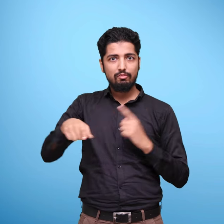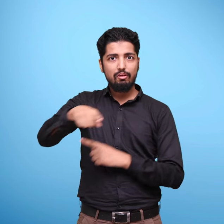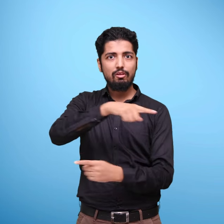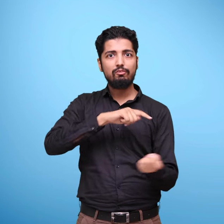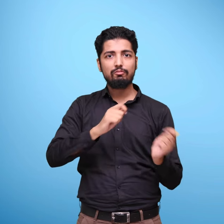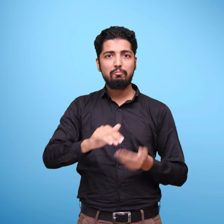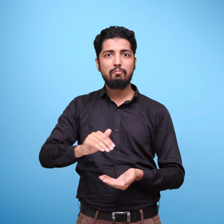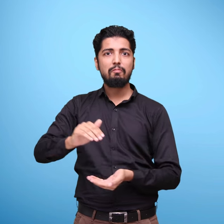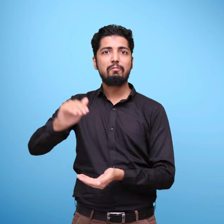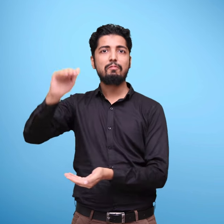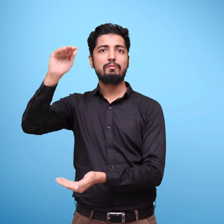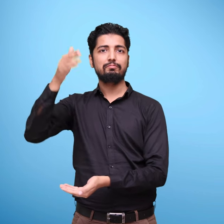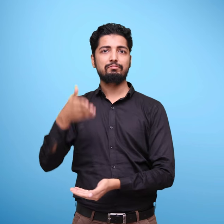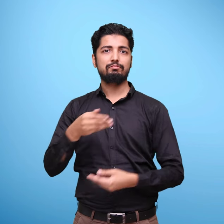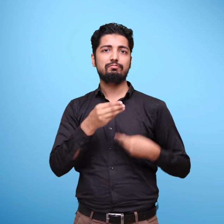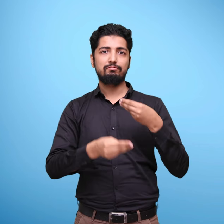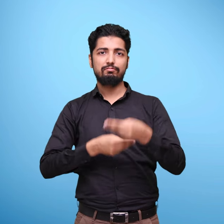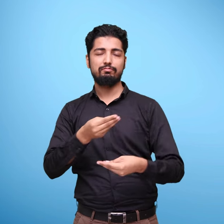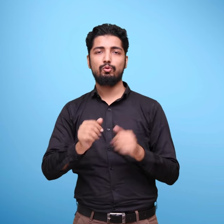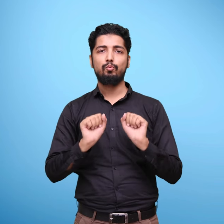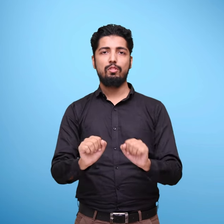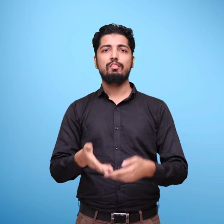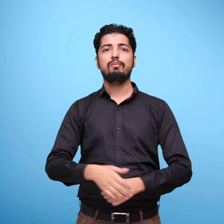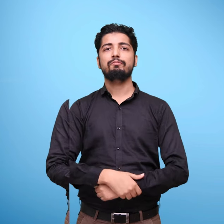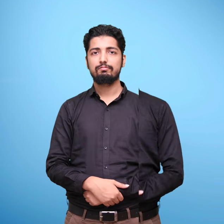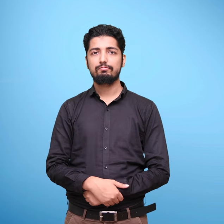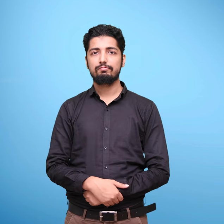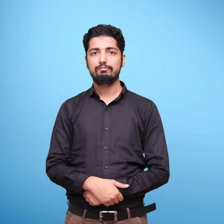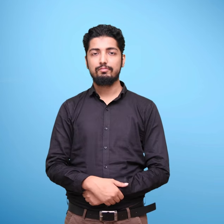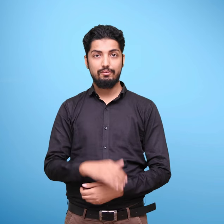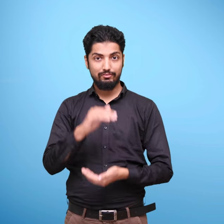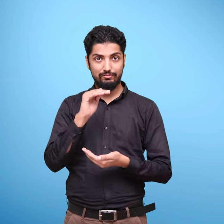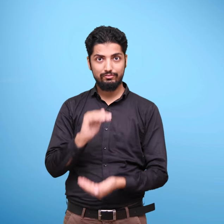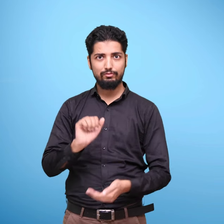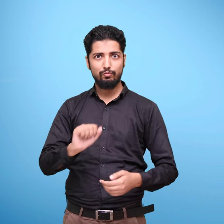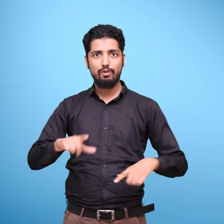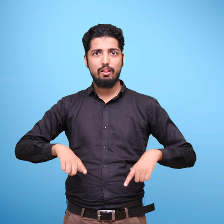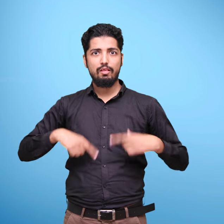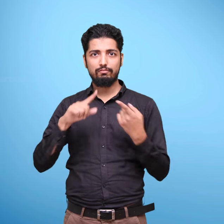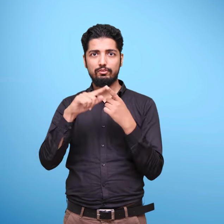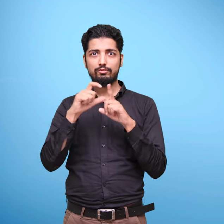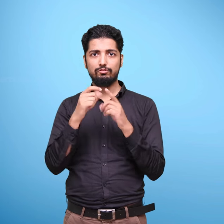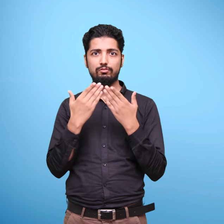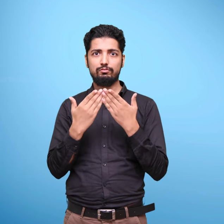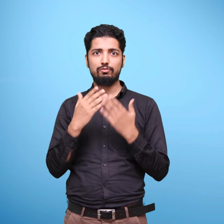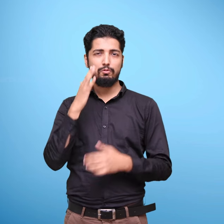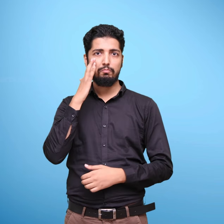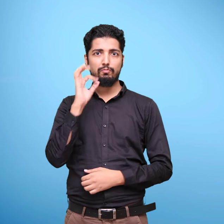पड़ता है। बच्चों के जीवन परियंत विकास में